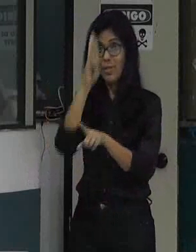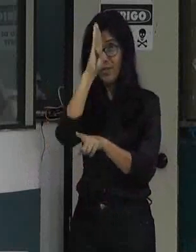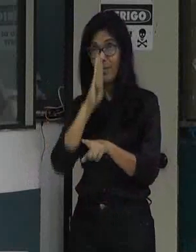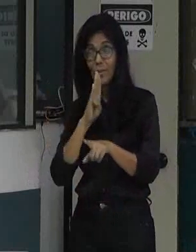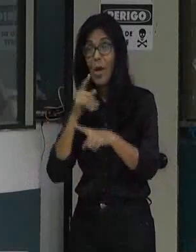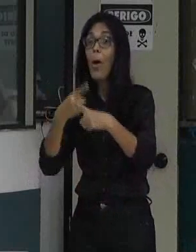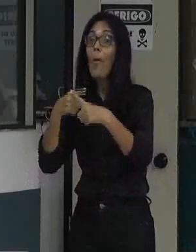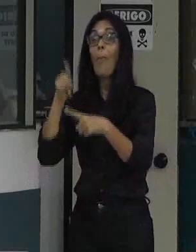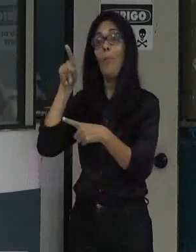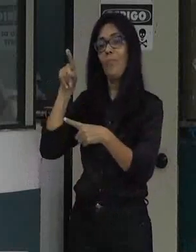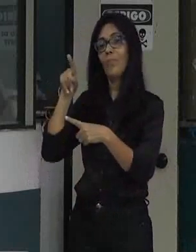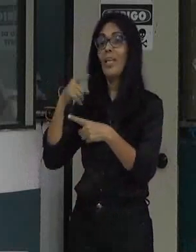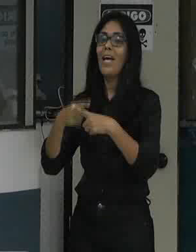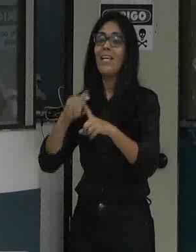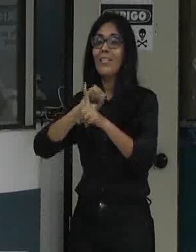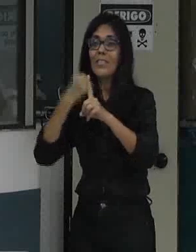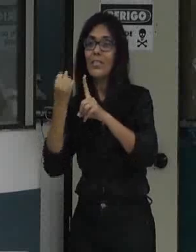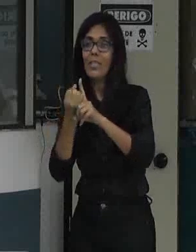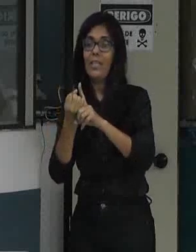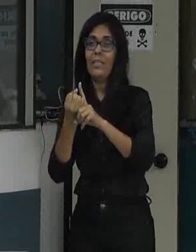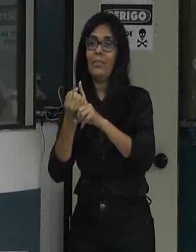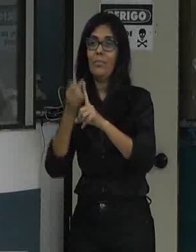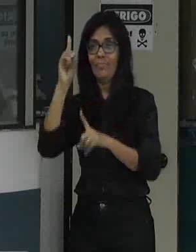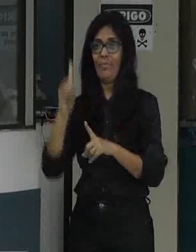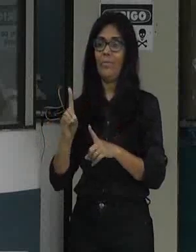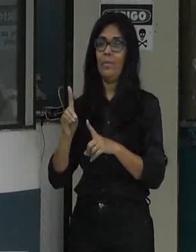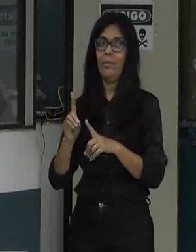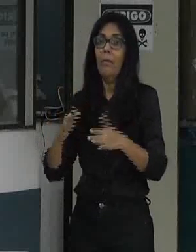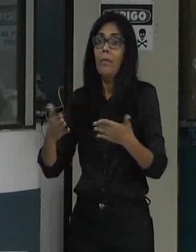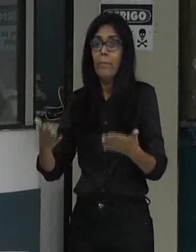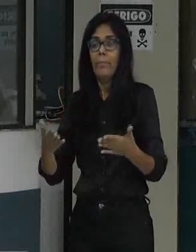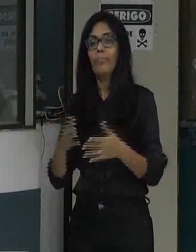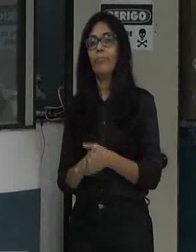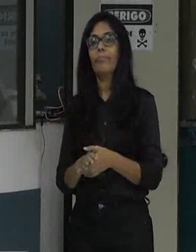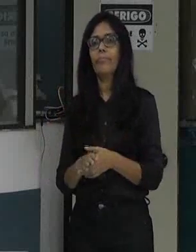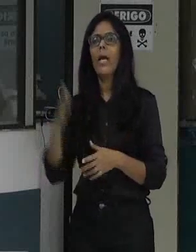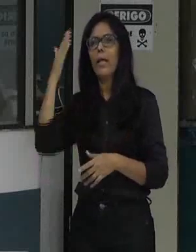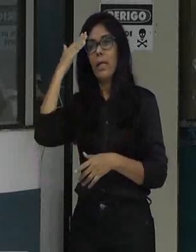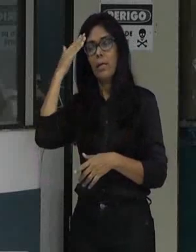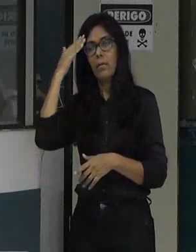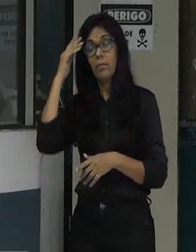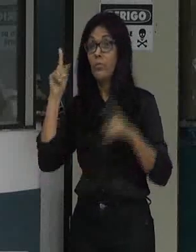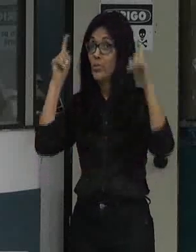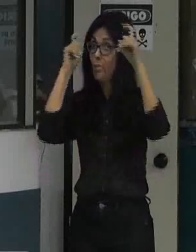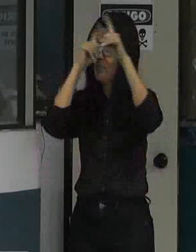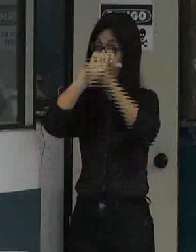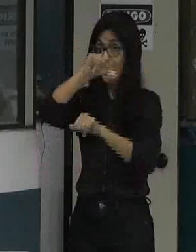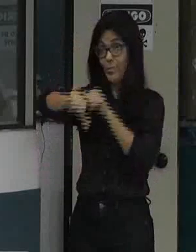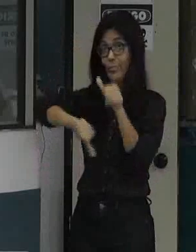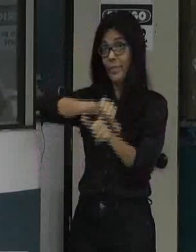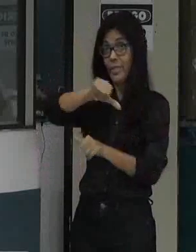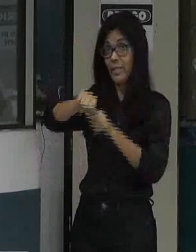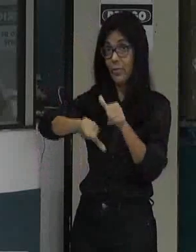o transporte deveria todo ser gratuito a gente sabe que não vai dar para transformar essa gratuidade em curto